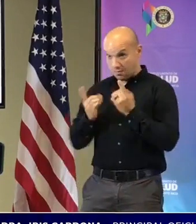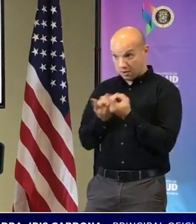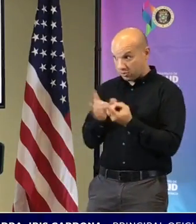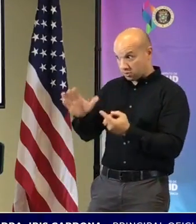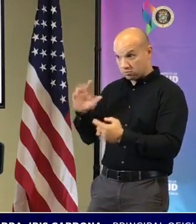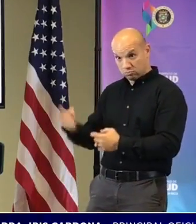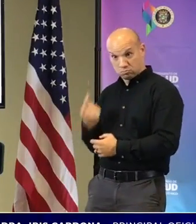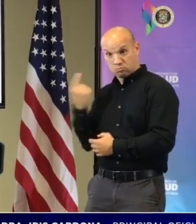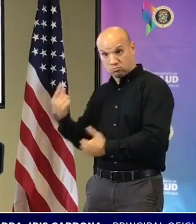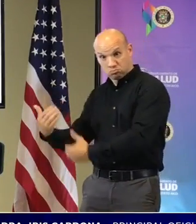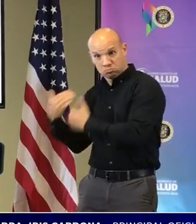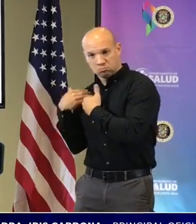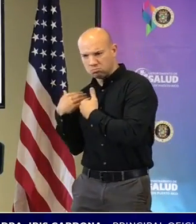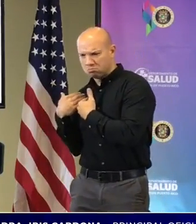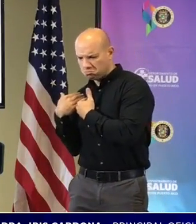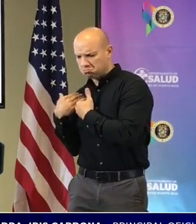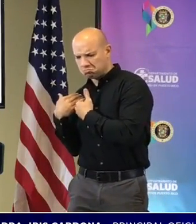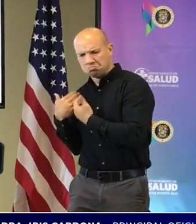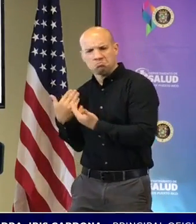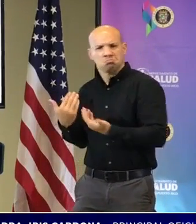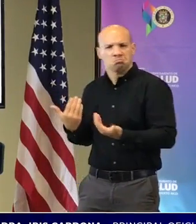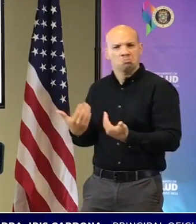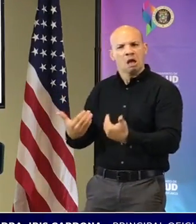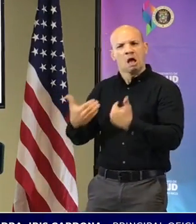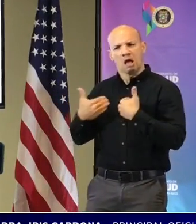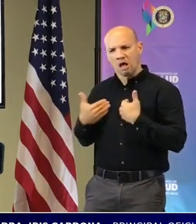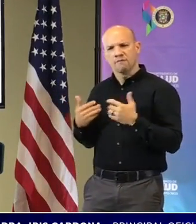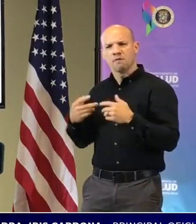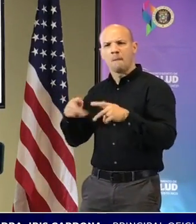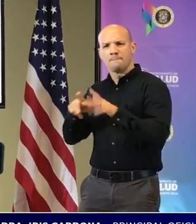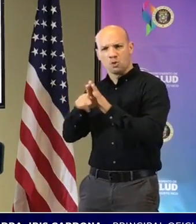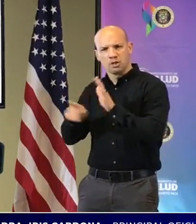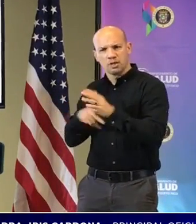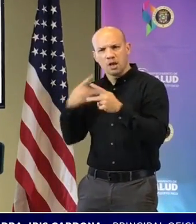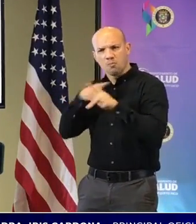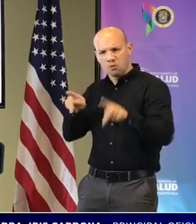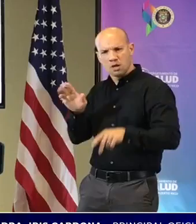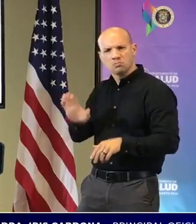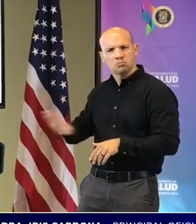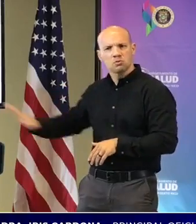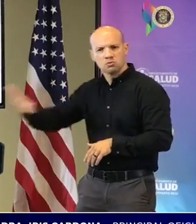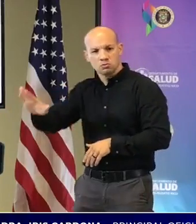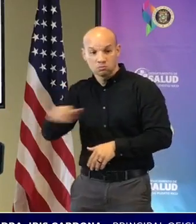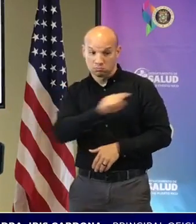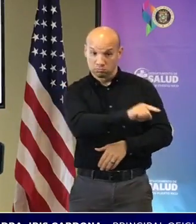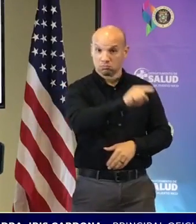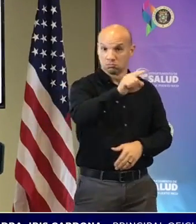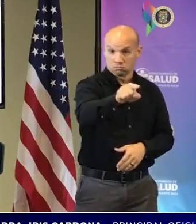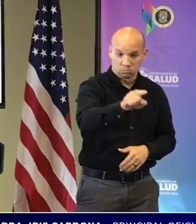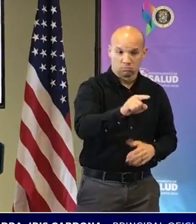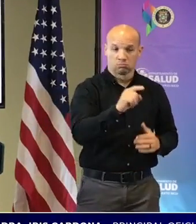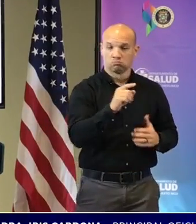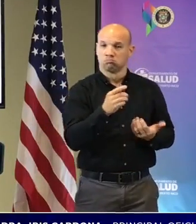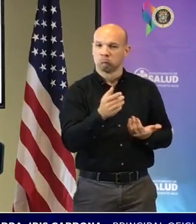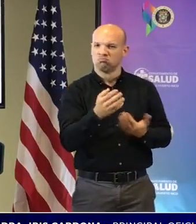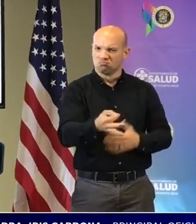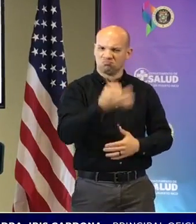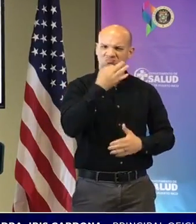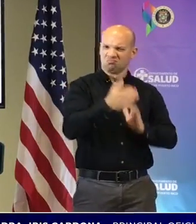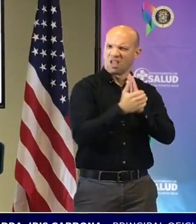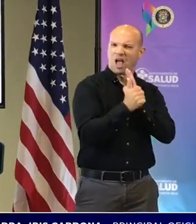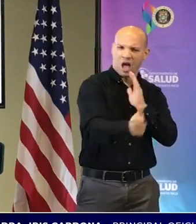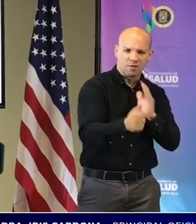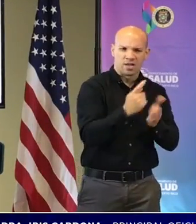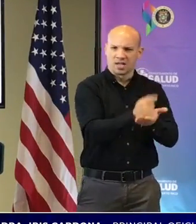pública del Departamento de Salud y esto es lo que los facultativos en medicina y expertos en tratamiento deberían seguir.